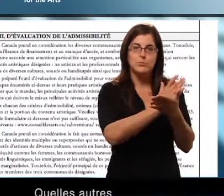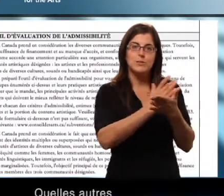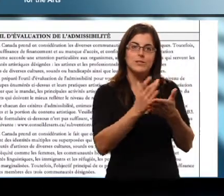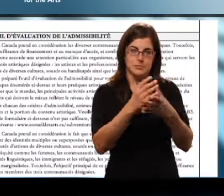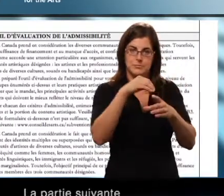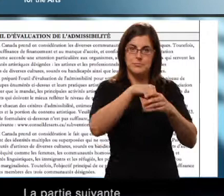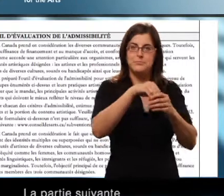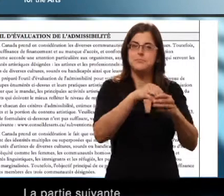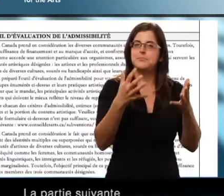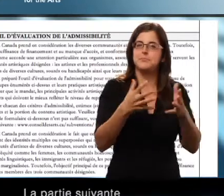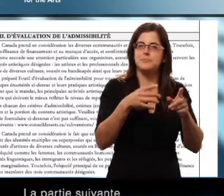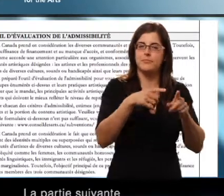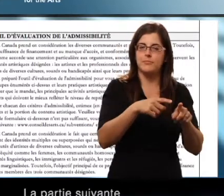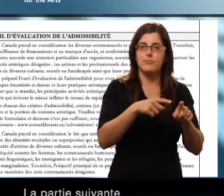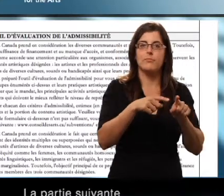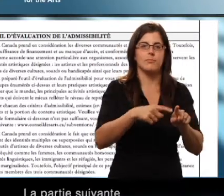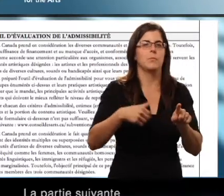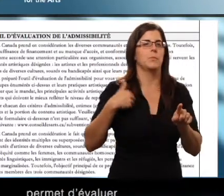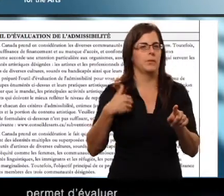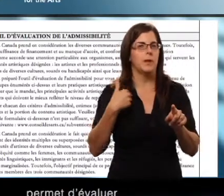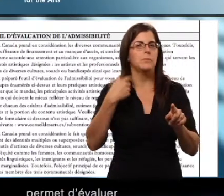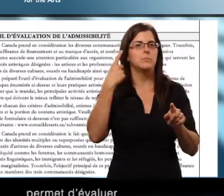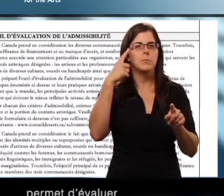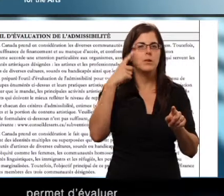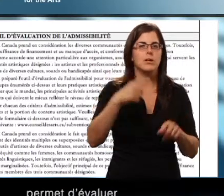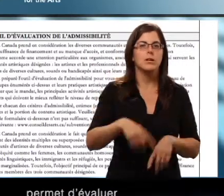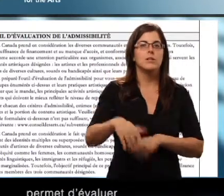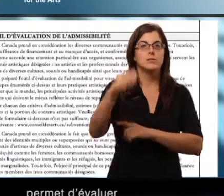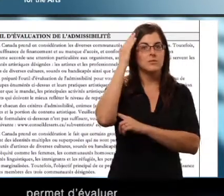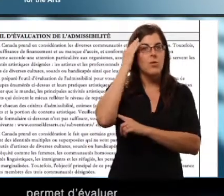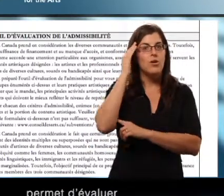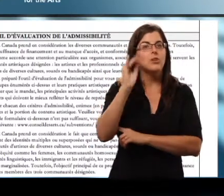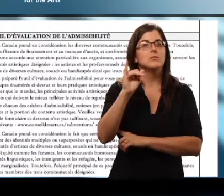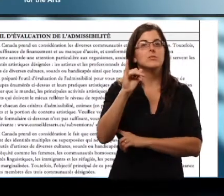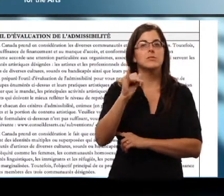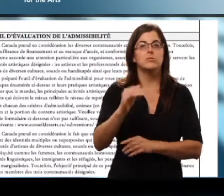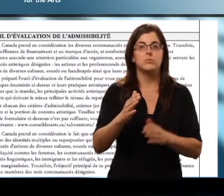La partie suivante du formulaire vous permet d'évaluer l'admissibilité de votre demande.